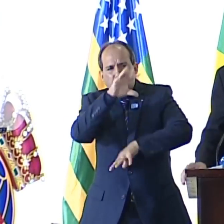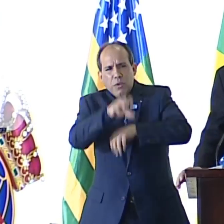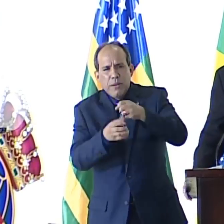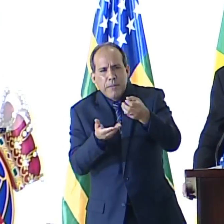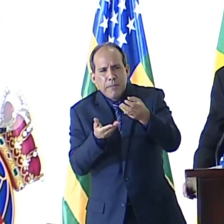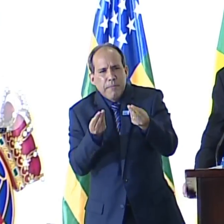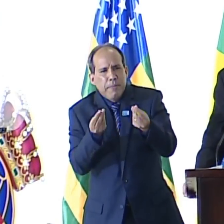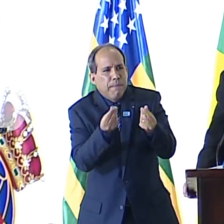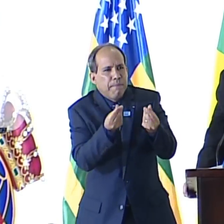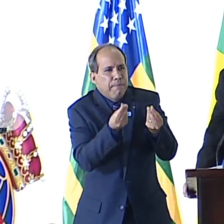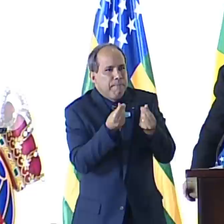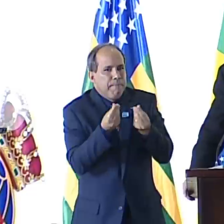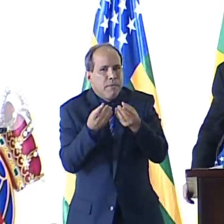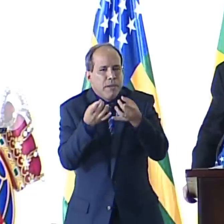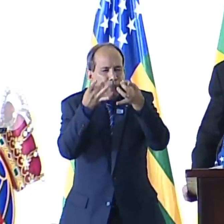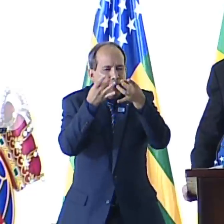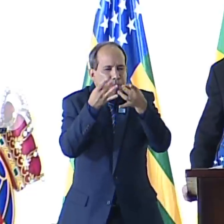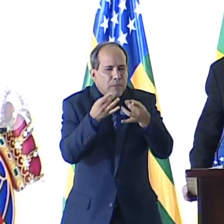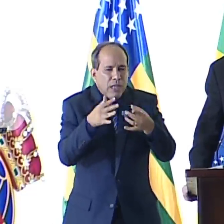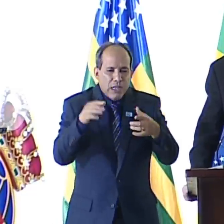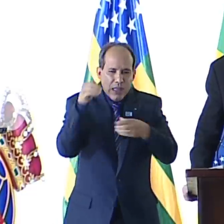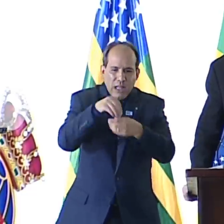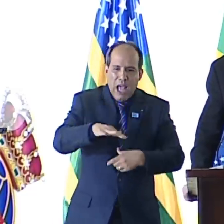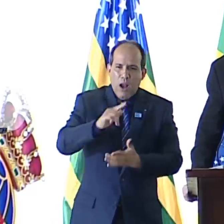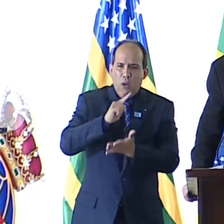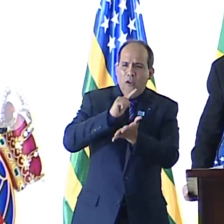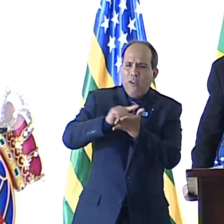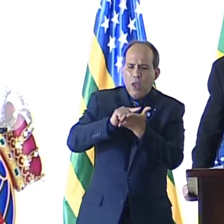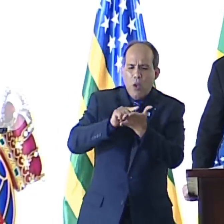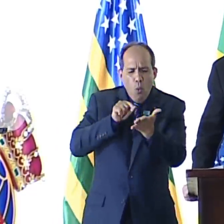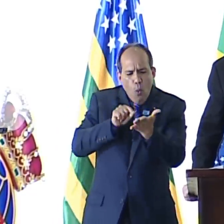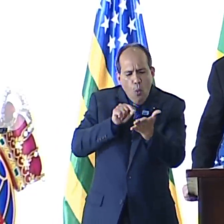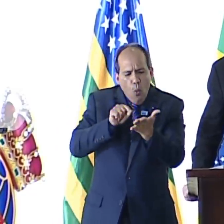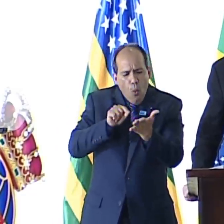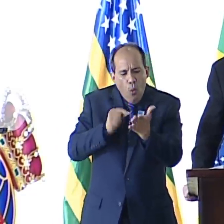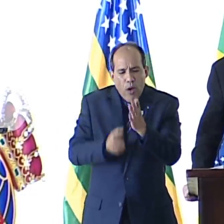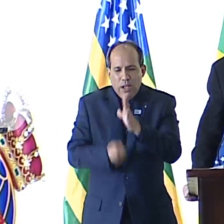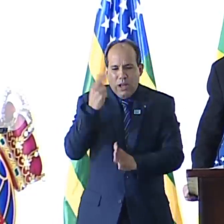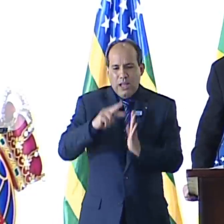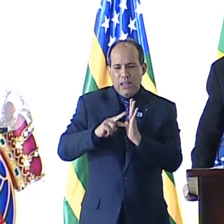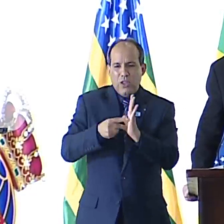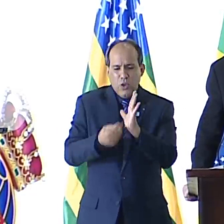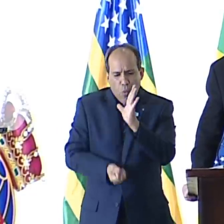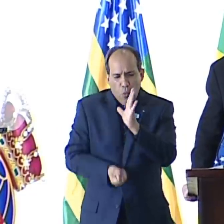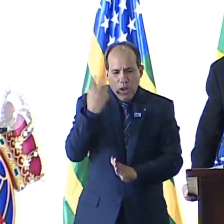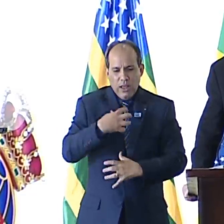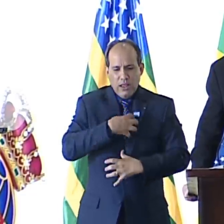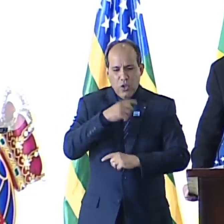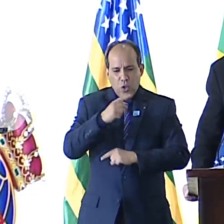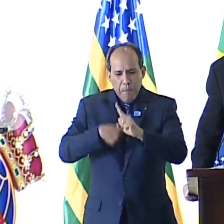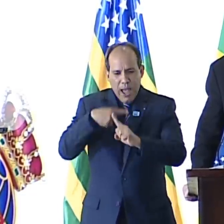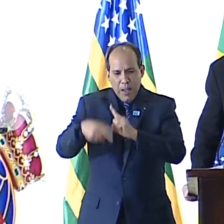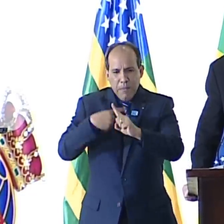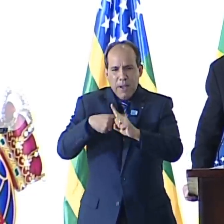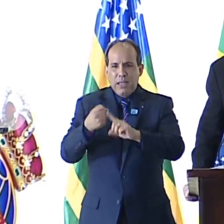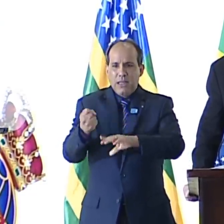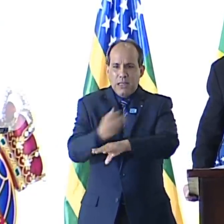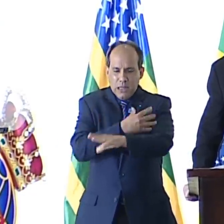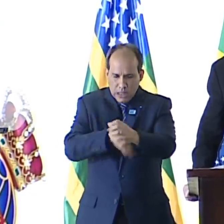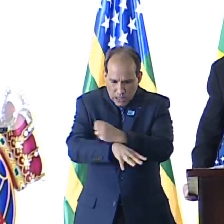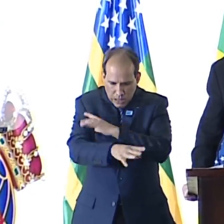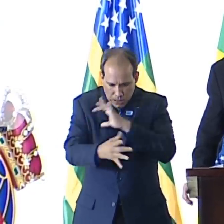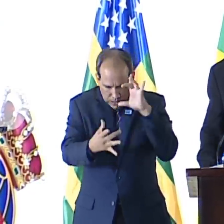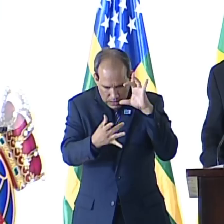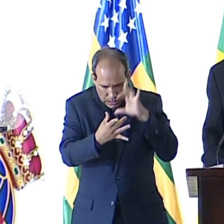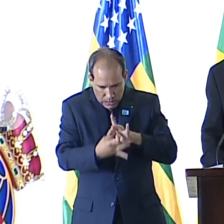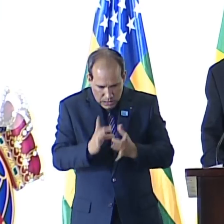algo determinante, dentro de um campo vazio, o mistério da criação de sentido e geração de sentimento, a